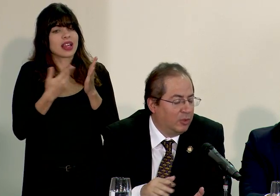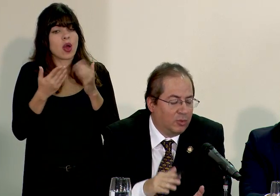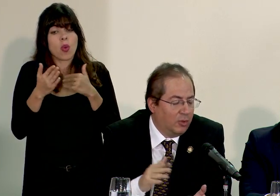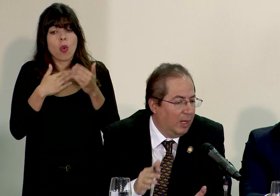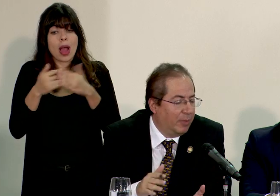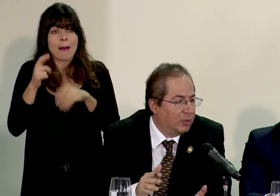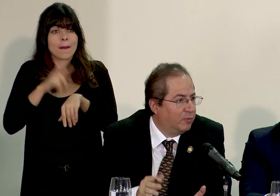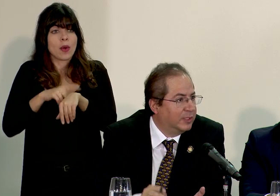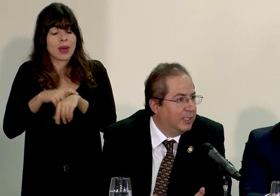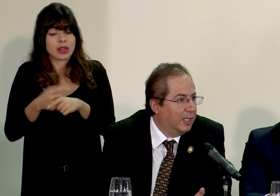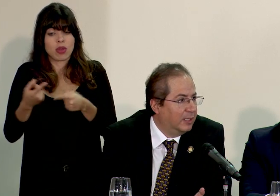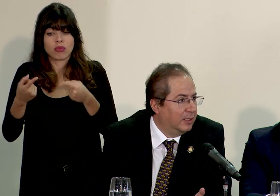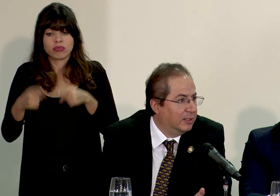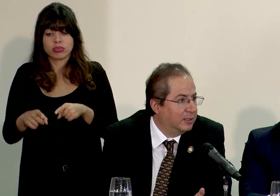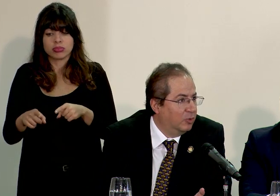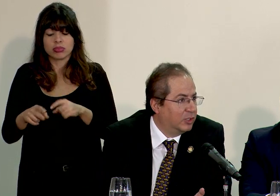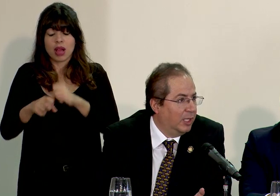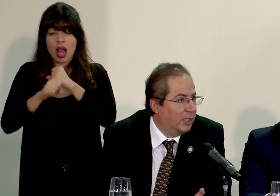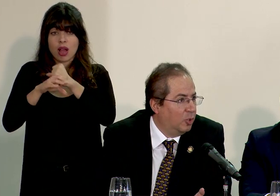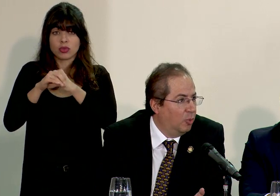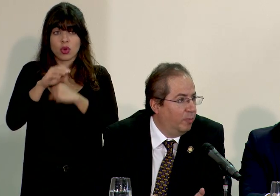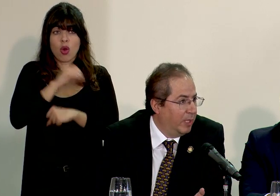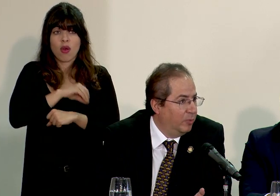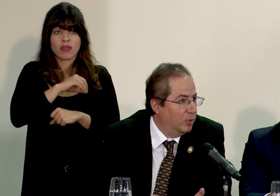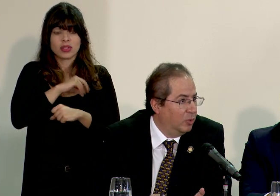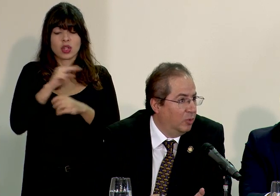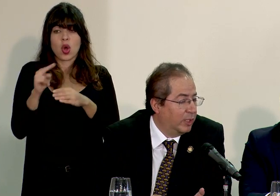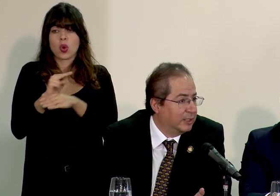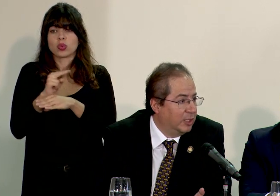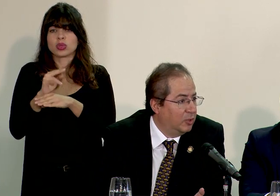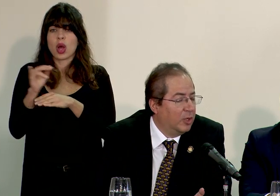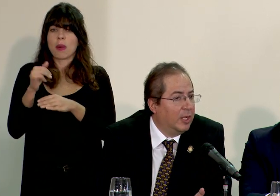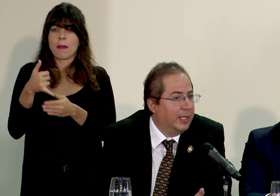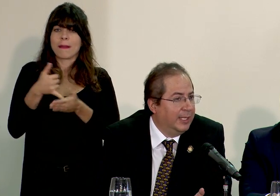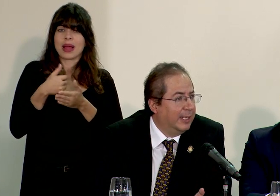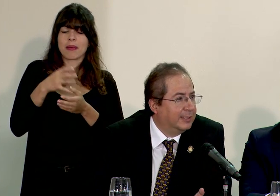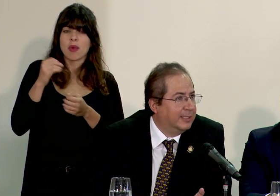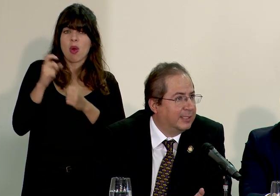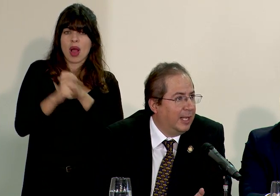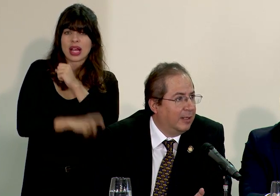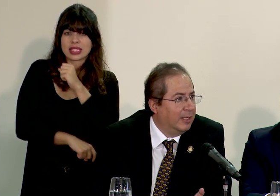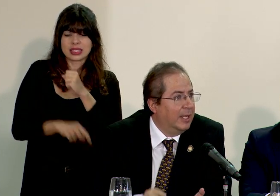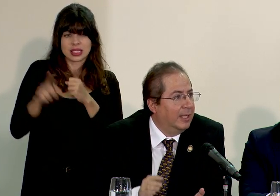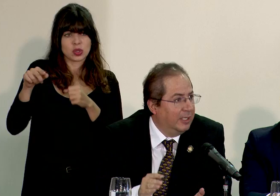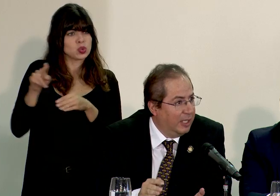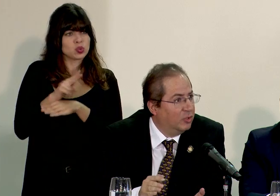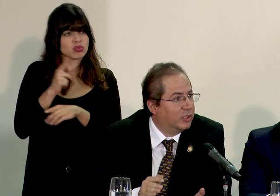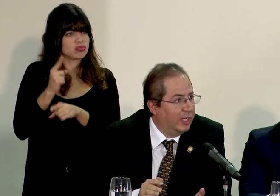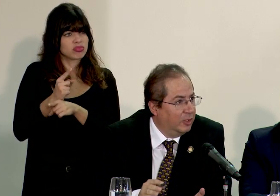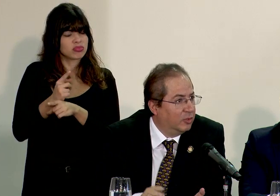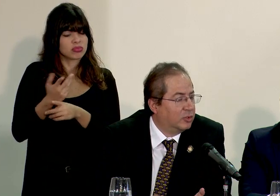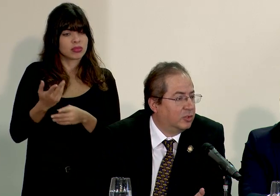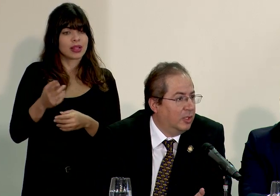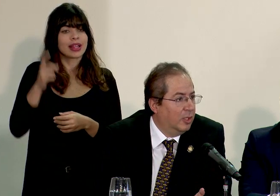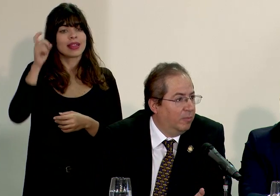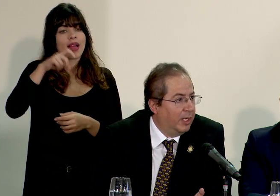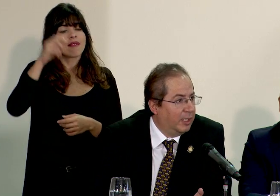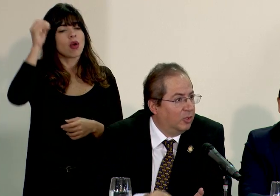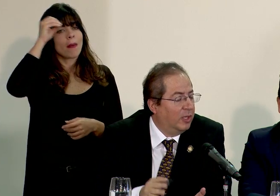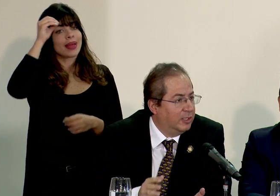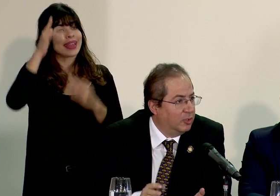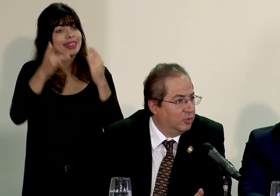cualquier momento la pauta oficial sea usada como premio o castigo y que existan criterios técnicos